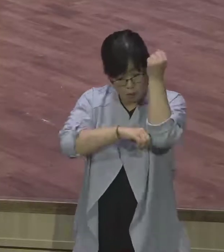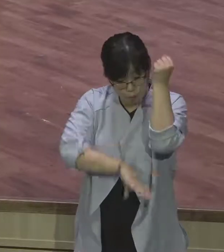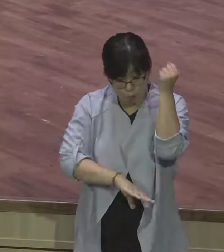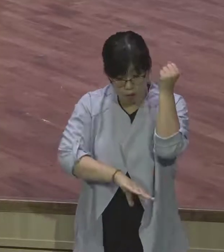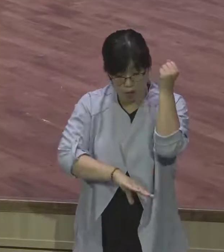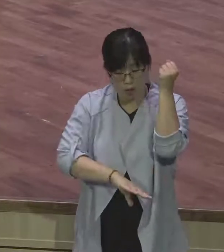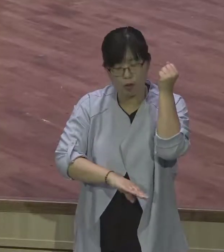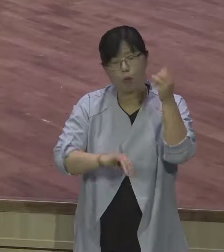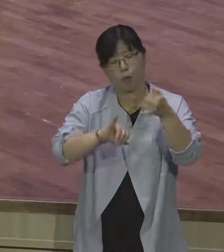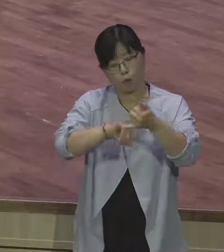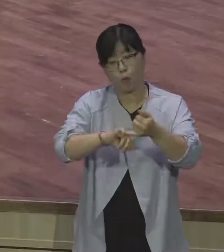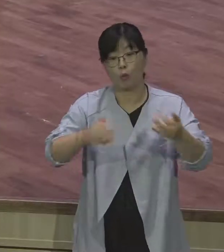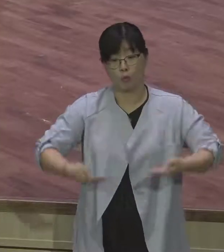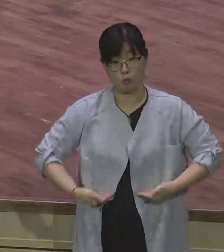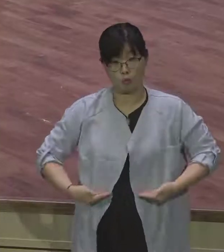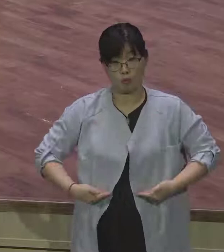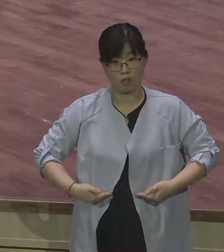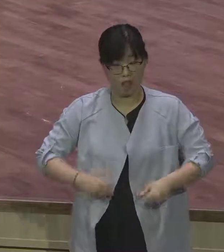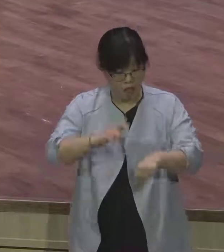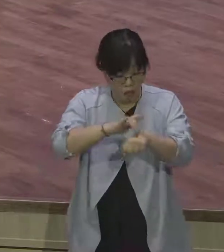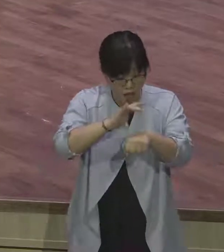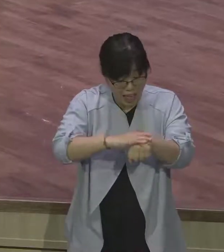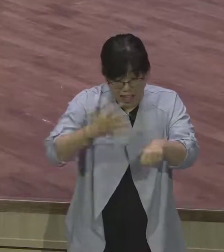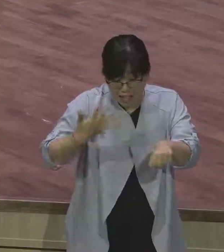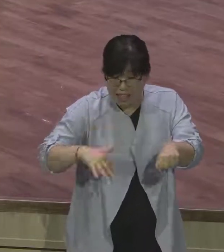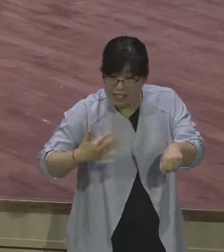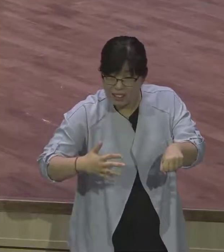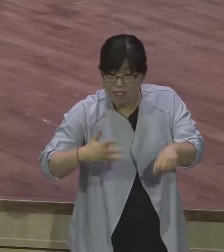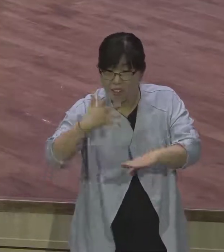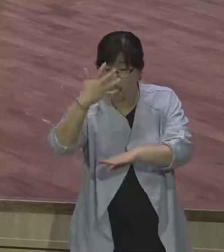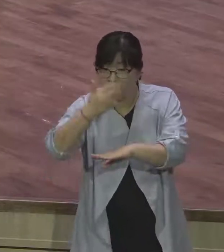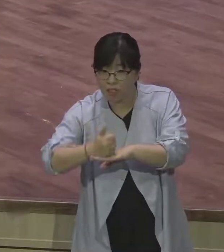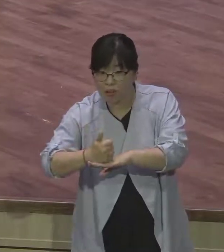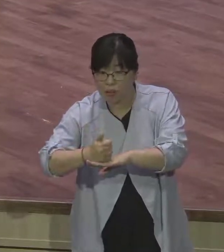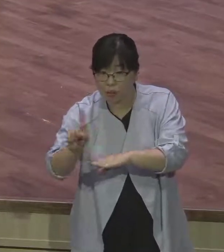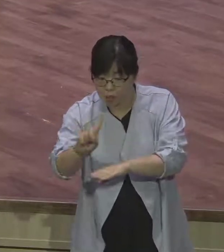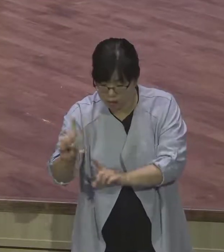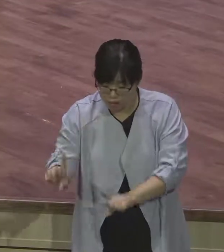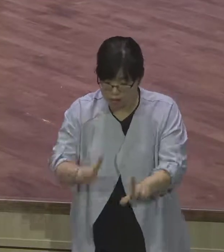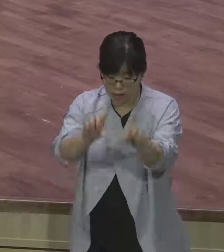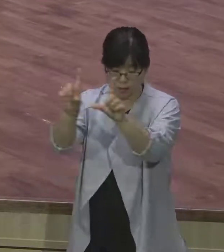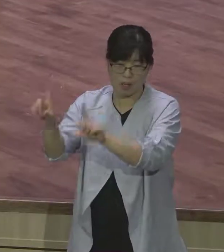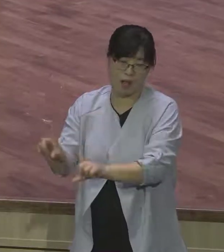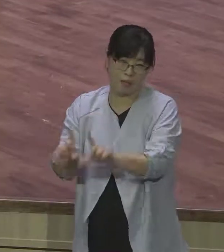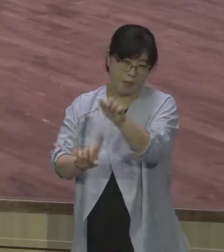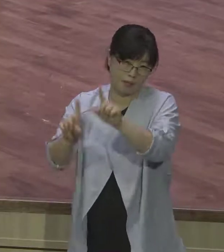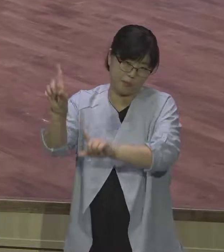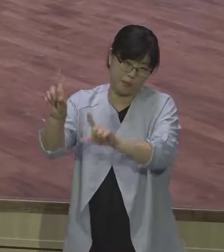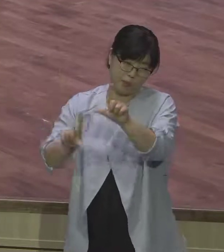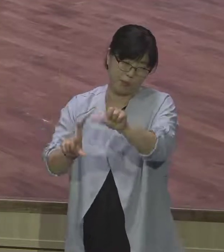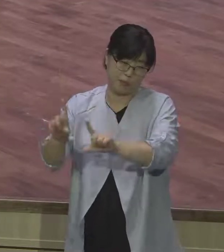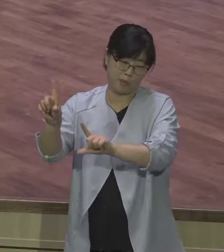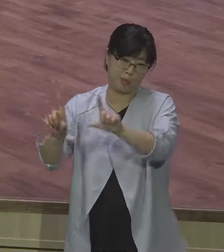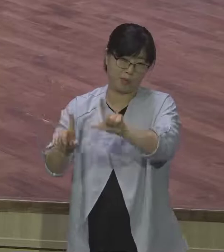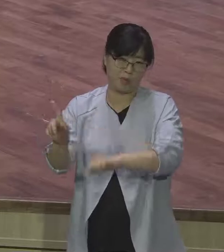모든 모습이요. 그야말로 살아갈수록